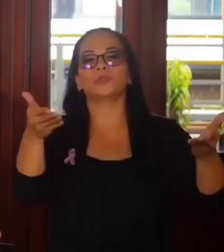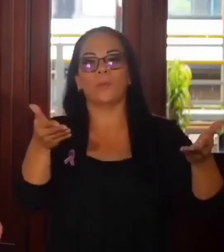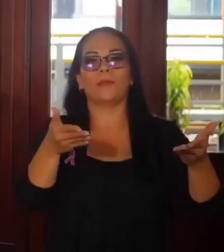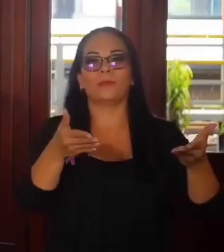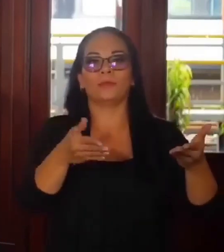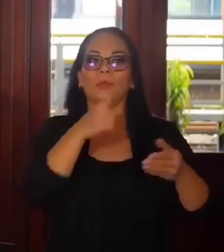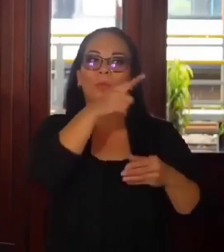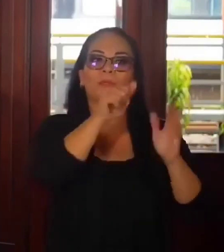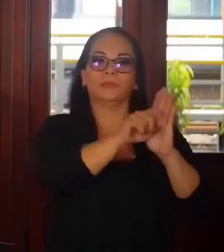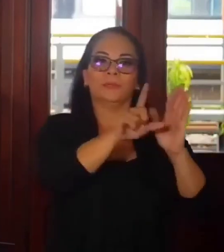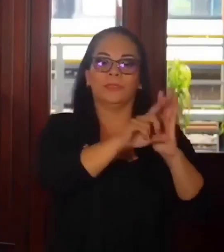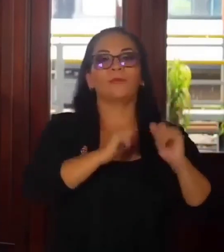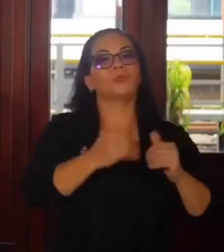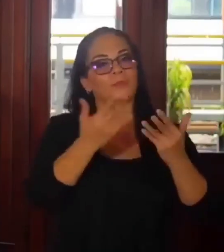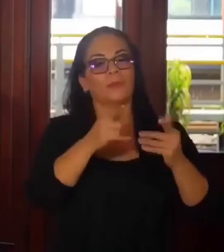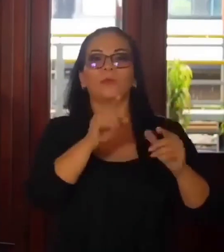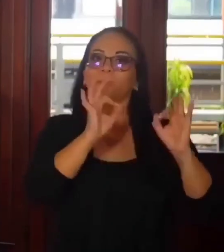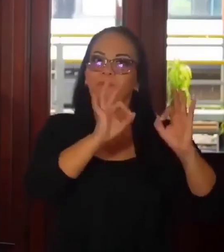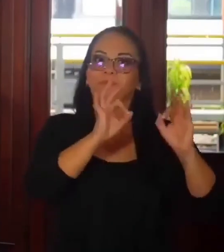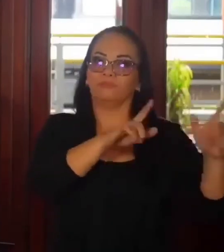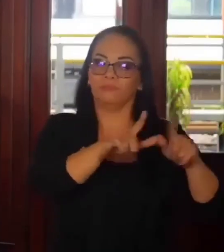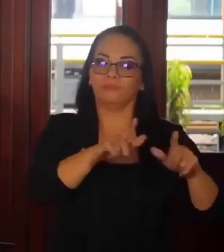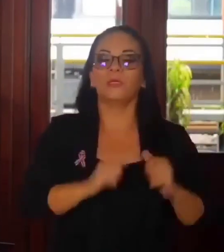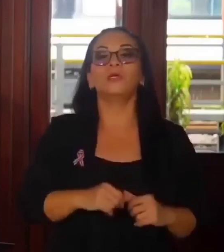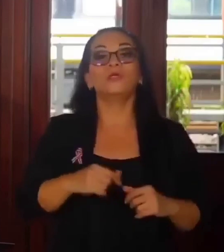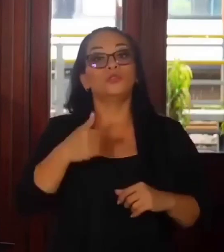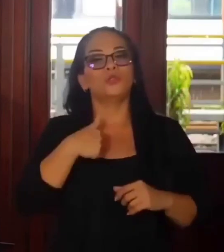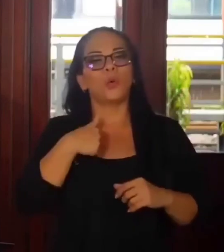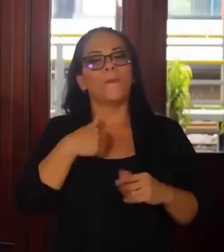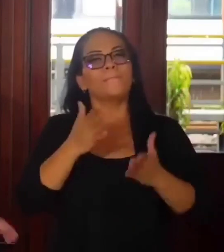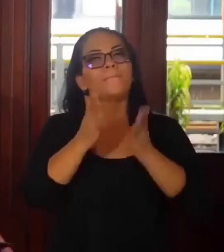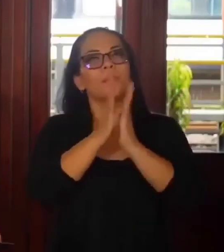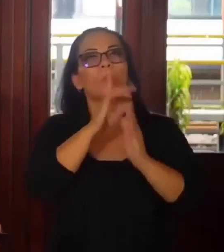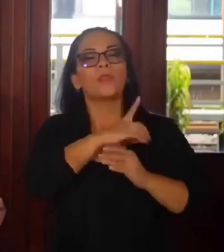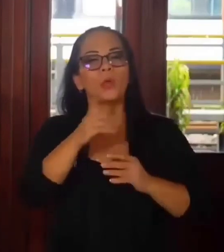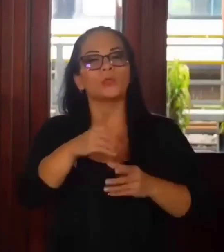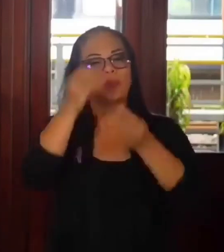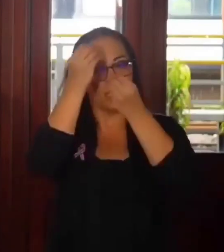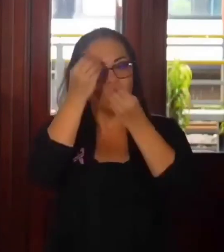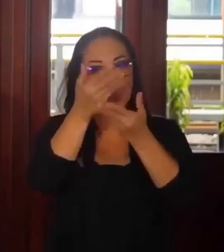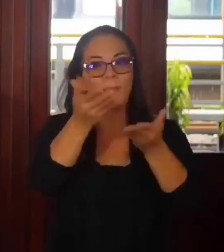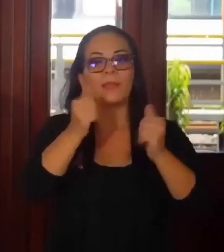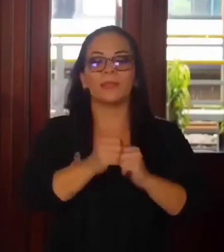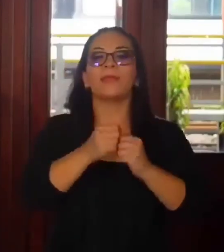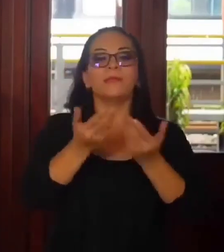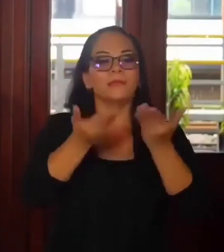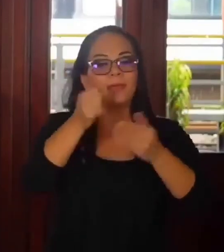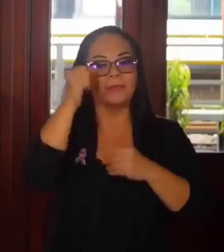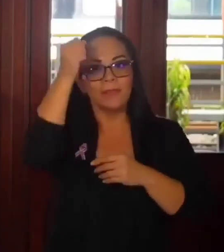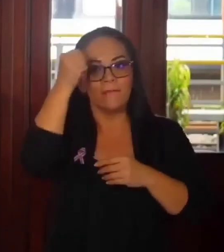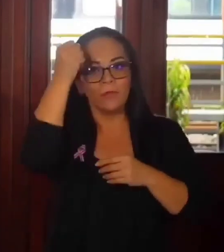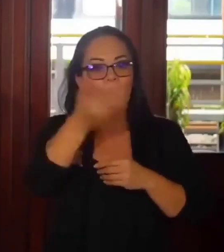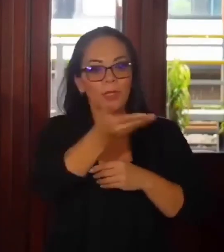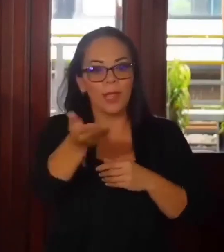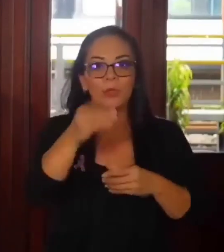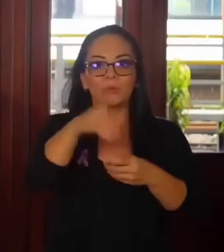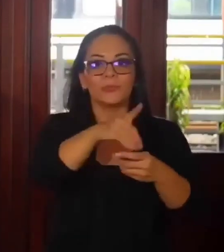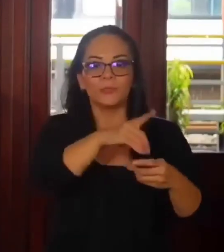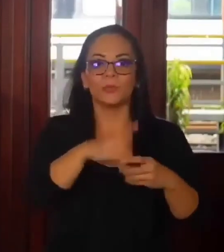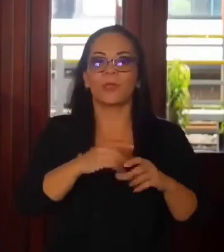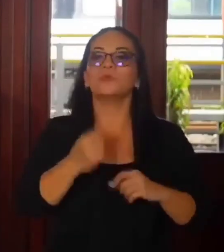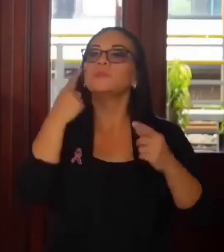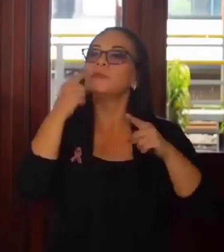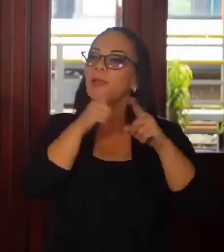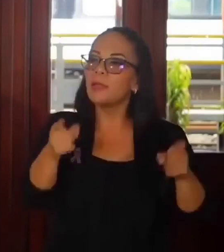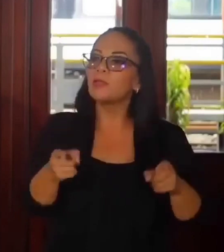Yo le pido a Dios que ilumine, le dé sabiduría a los señores y señoras diputadas para